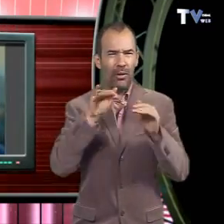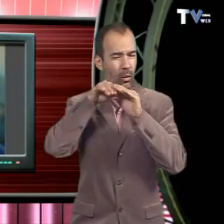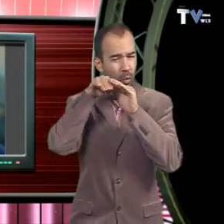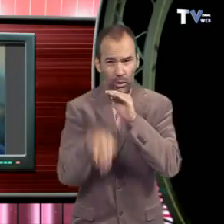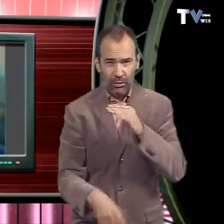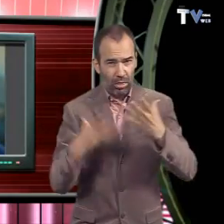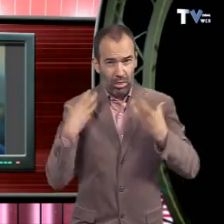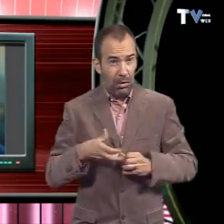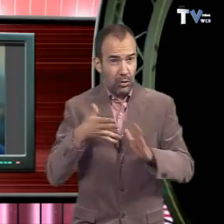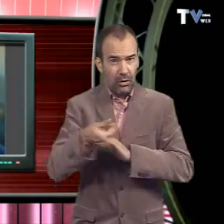Gràcies.